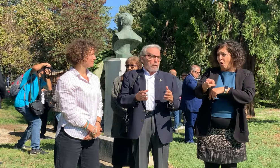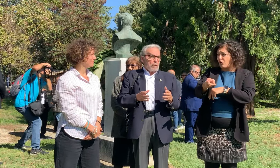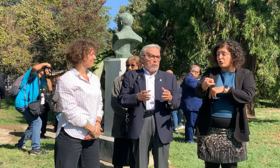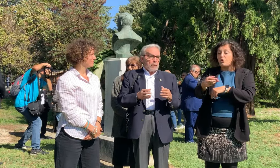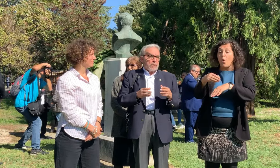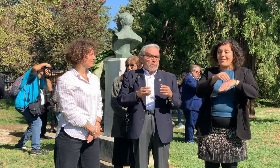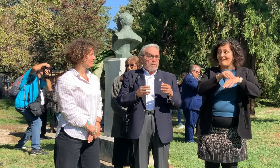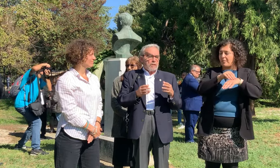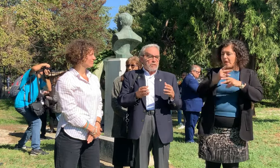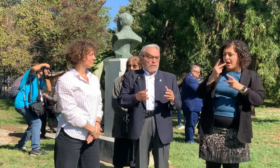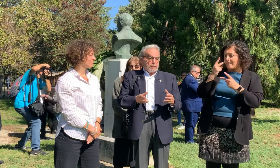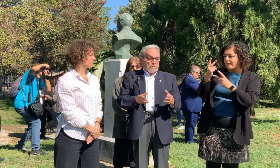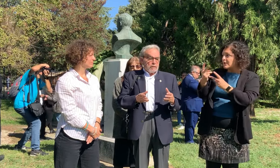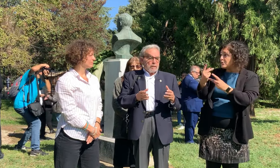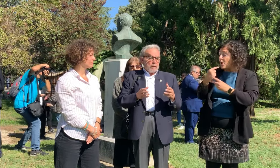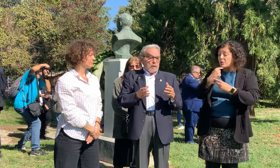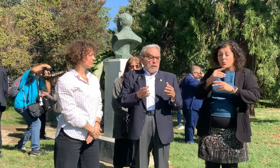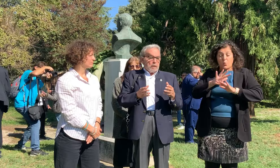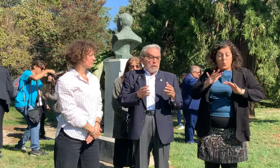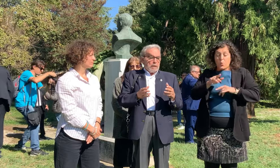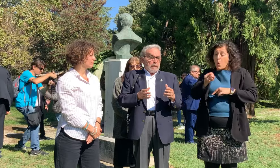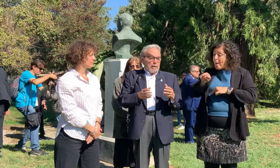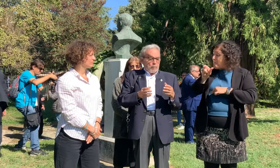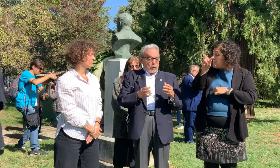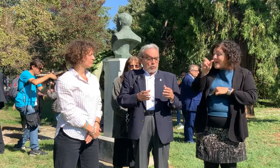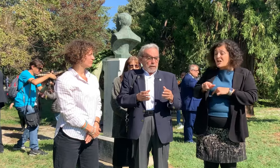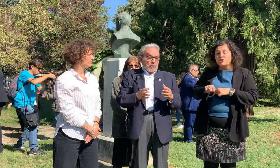da quella che si diceva. L'altro è un